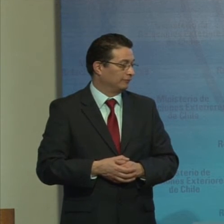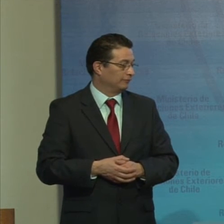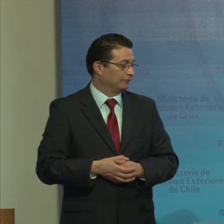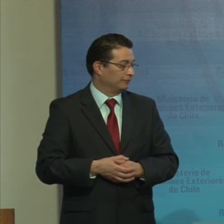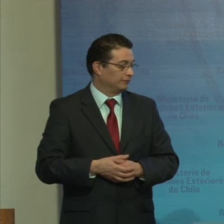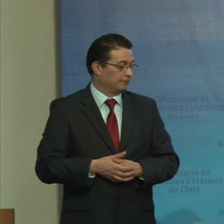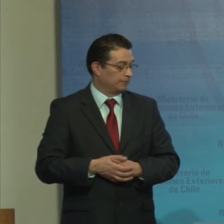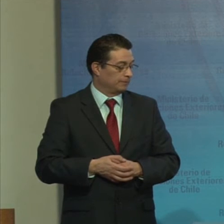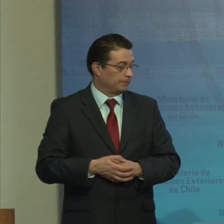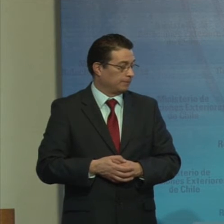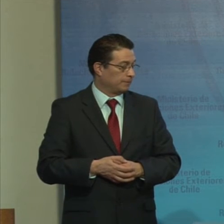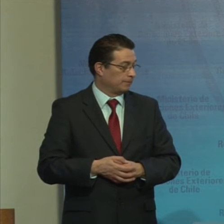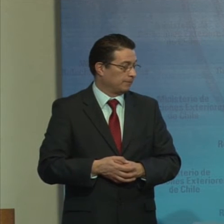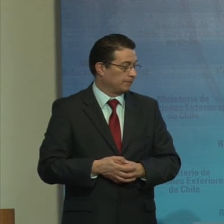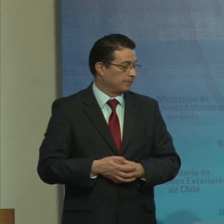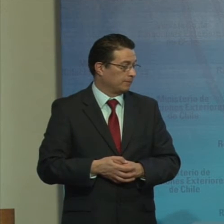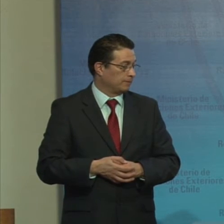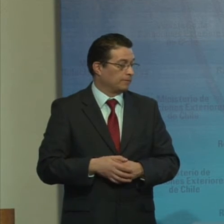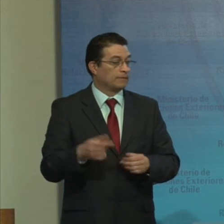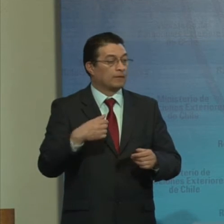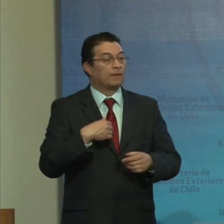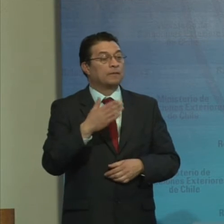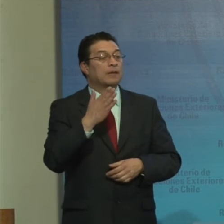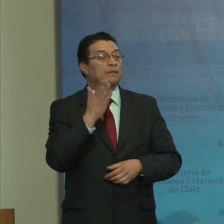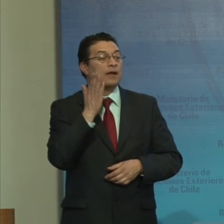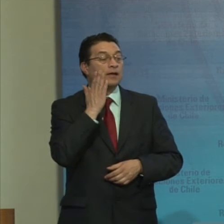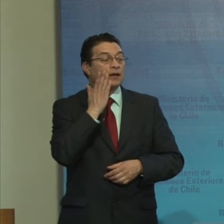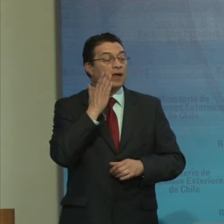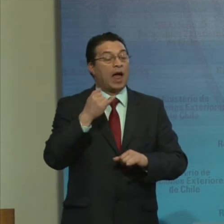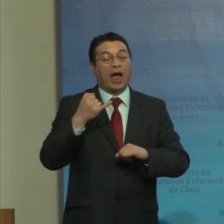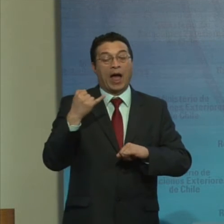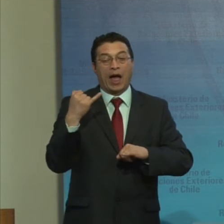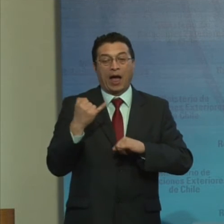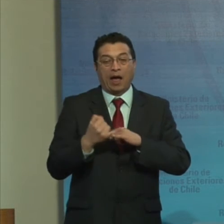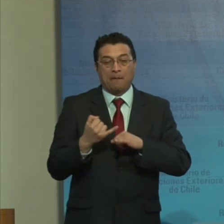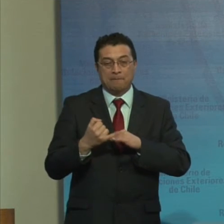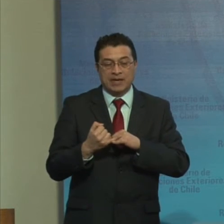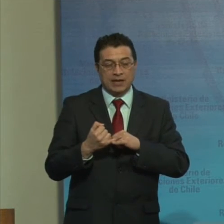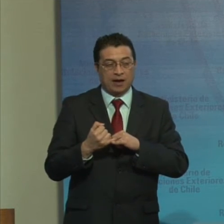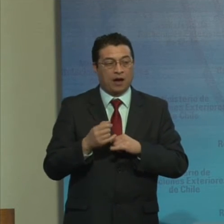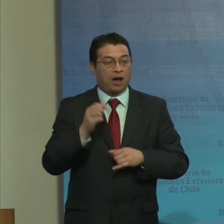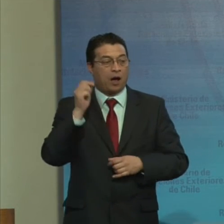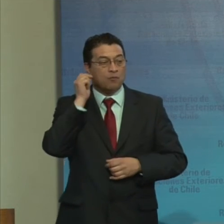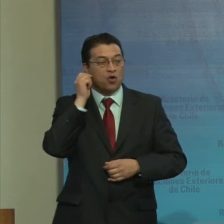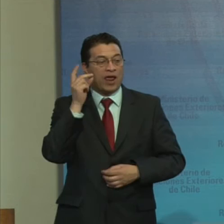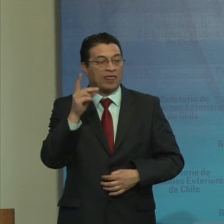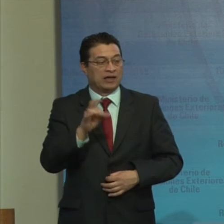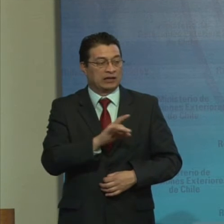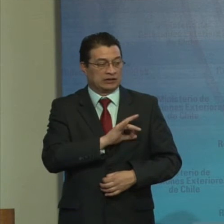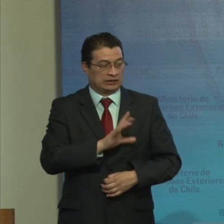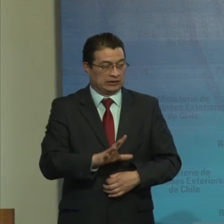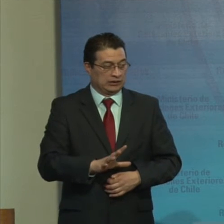A mi querida Amiga Mujer Mujer Chile